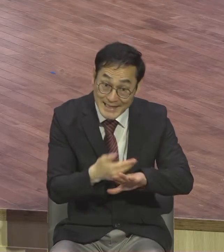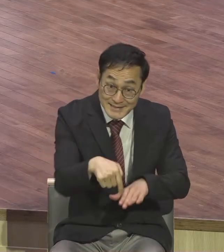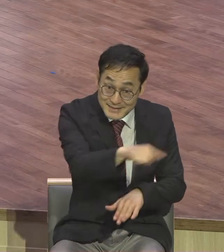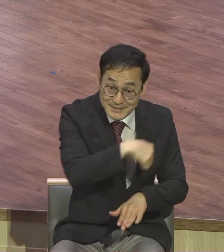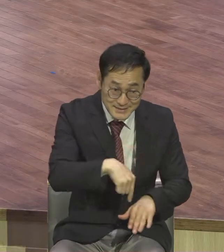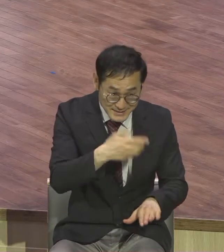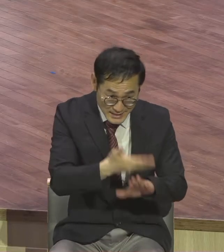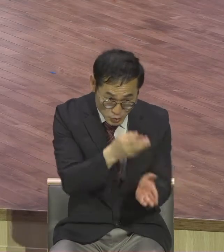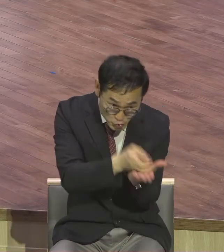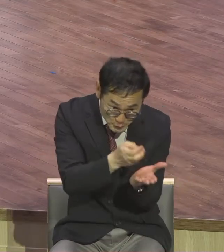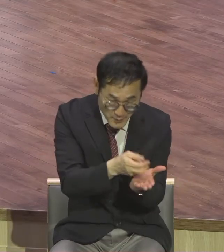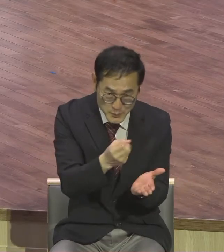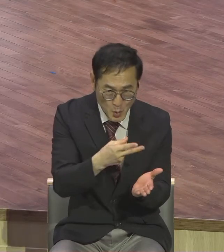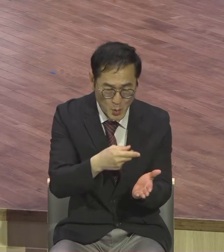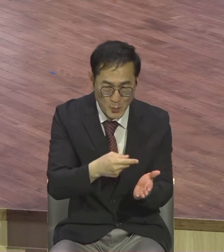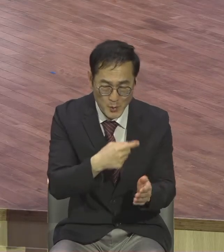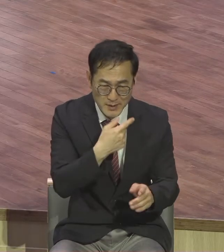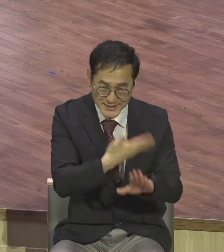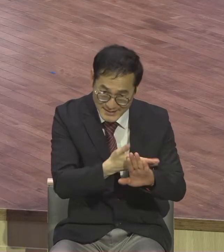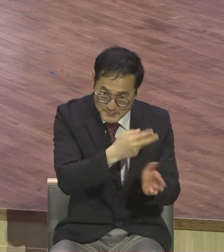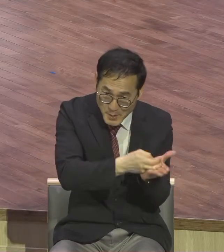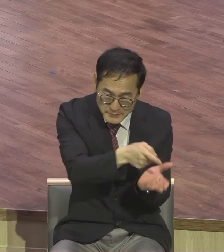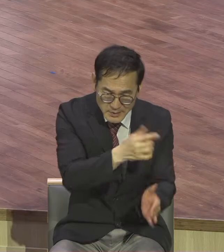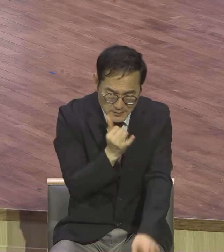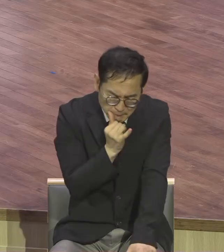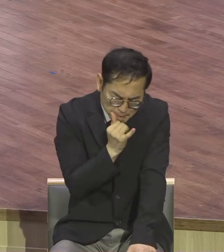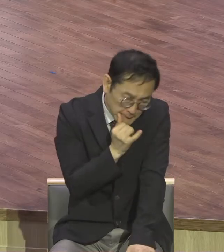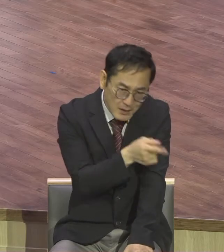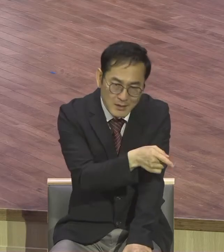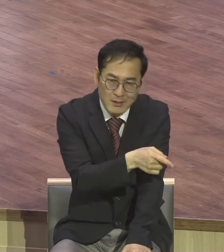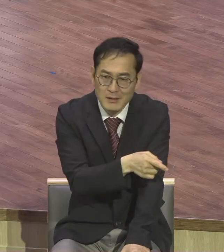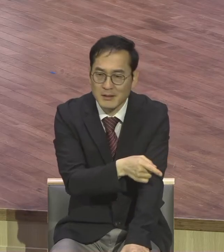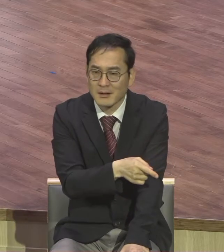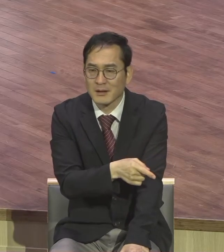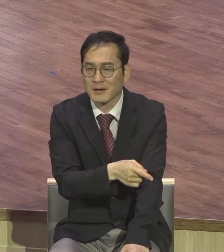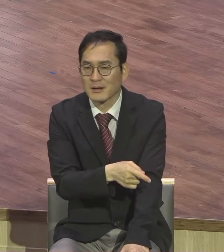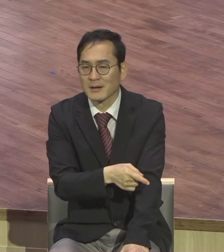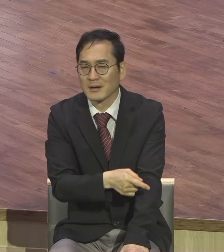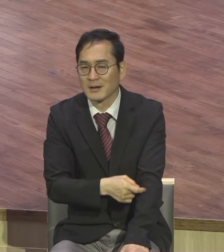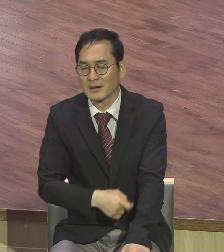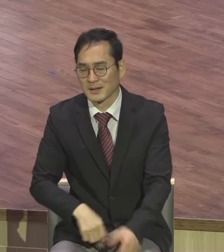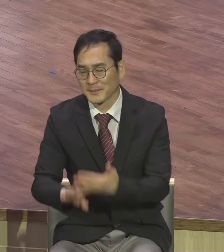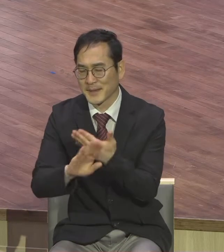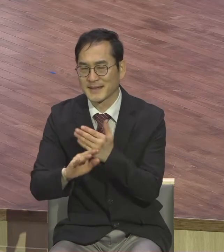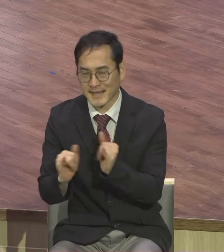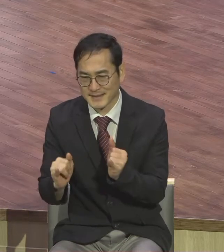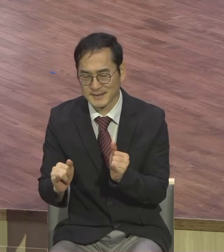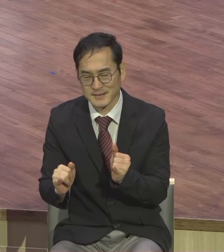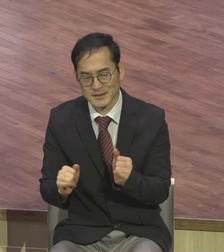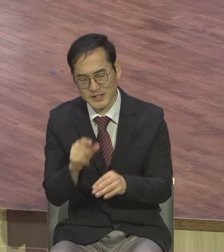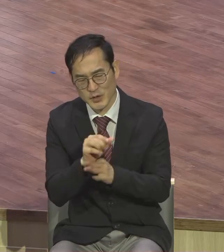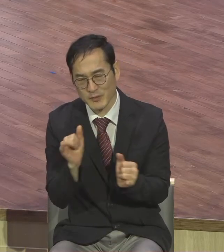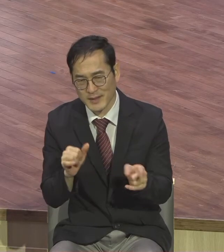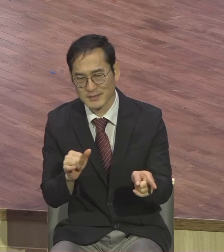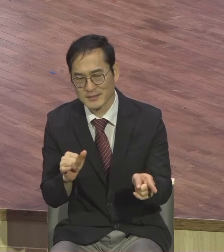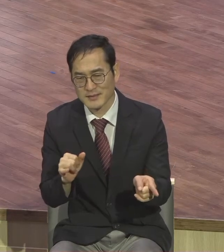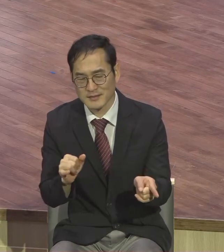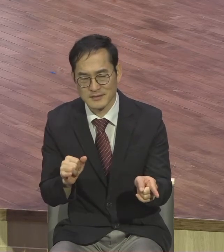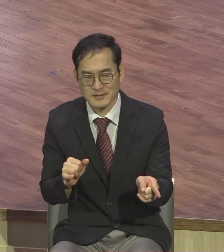다른 맛에 예수님께서는 바리새인 석유관들을 책망하시기에 앞서서 마태문 22장 41제 이하에